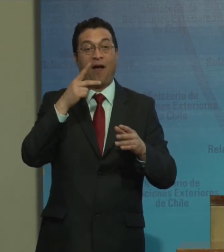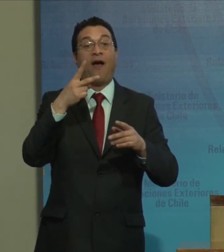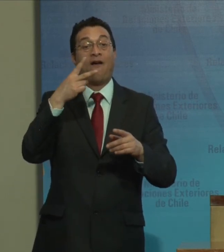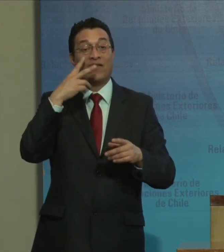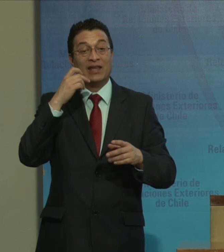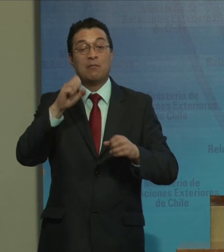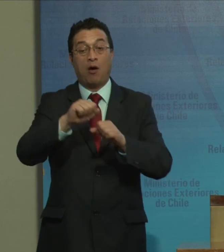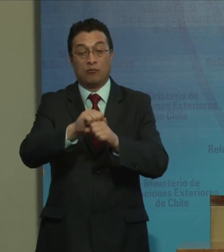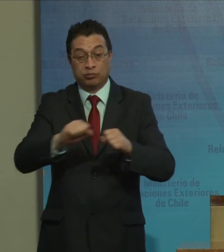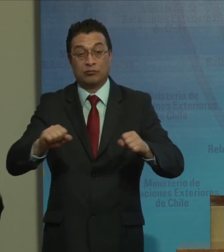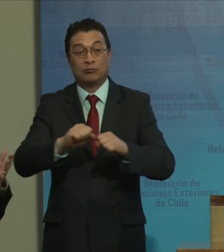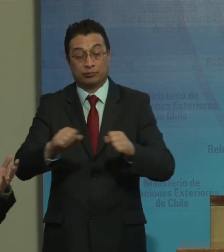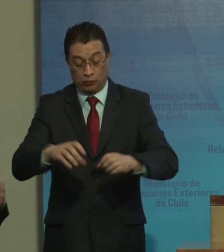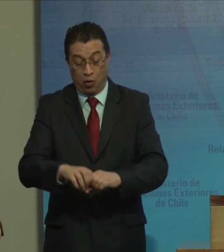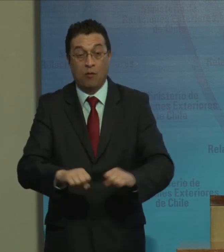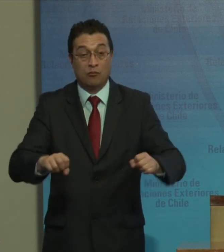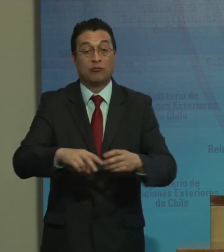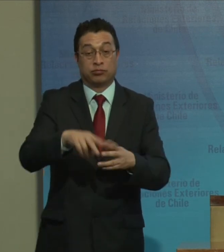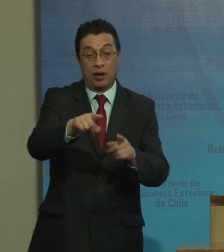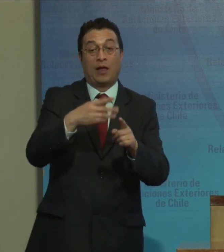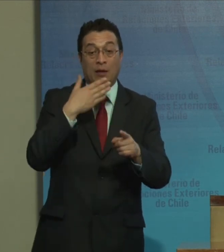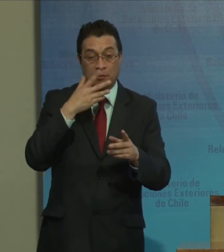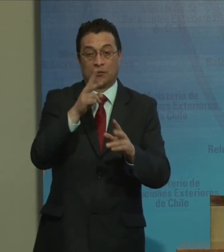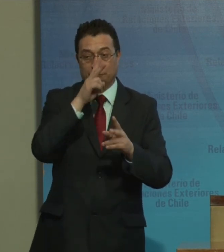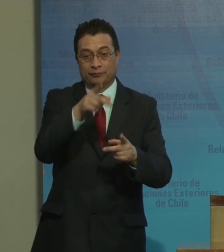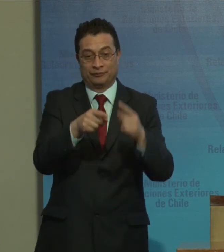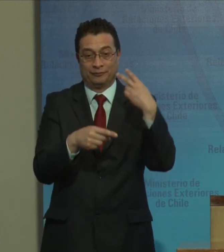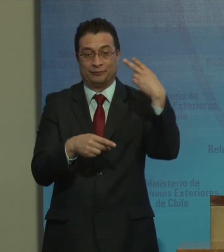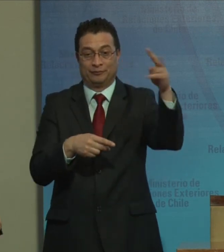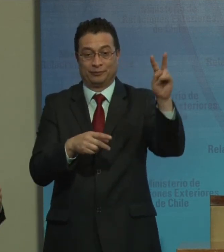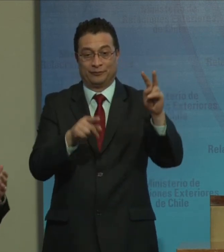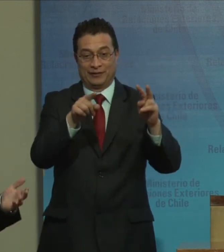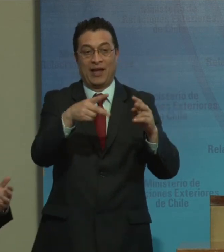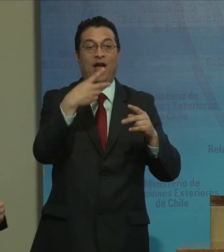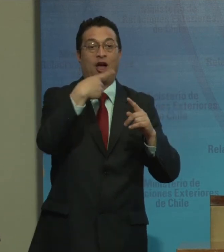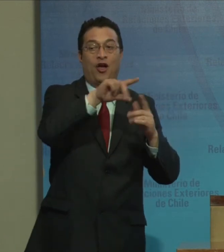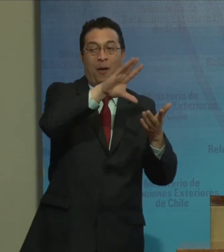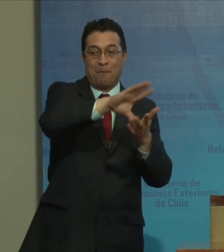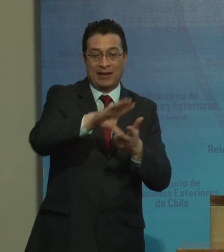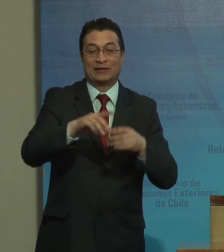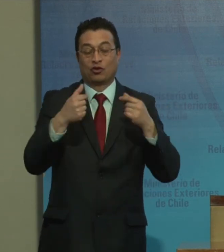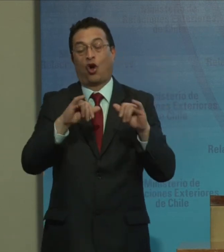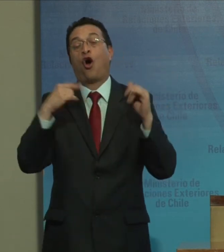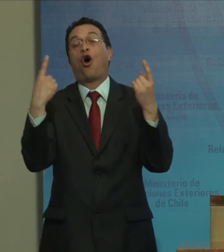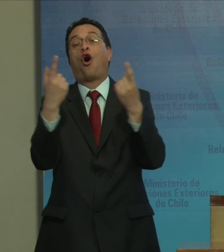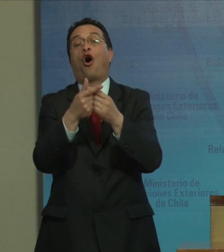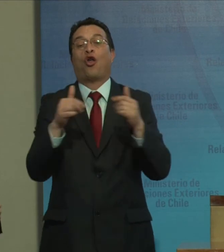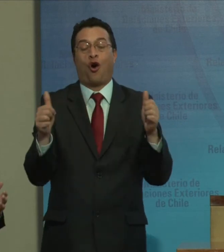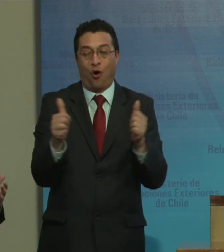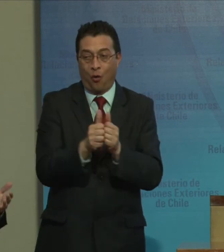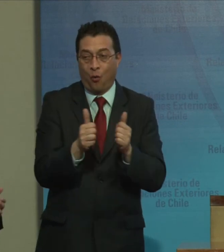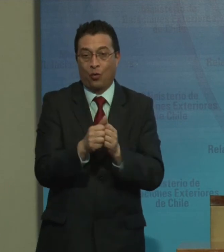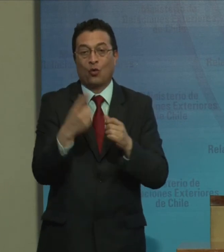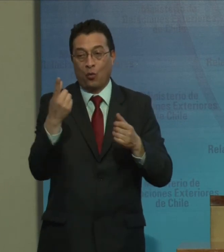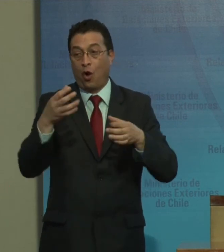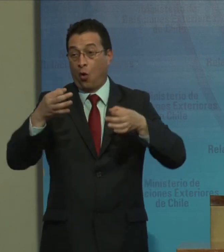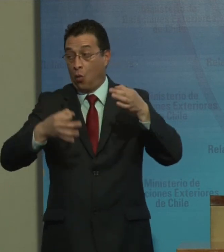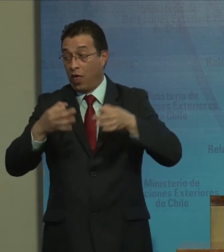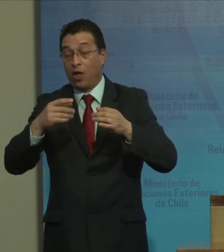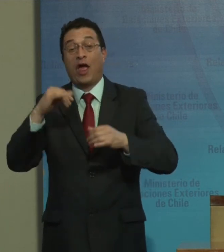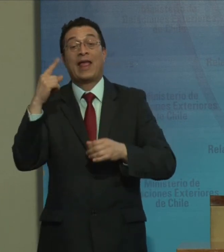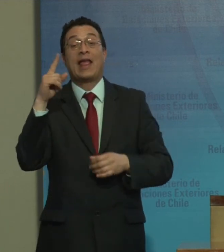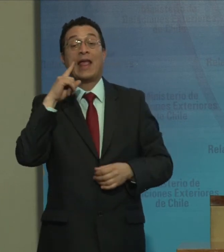antipersonales. decir, también nos honran con su presencia. Así que celebremos todos juntos. Tenemos un marco jurídico